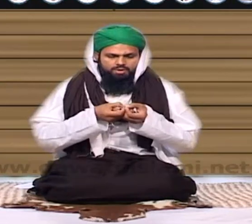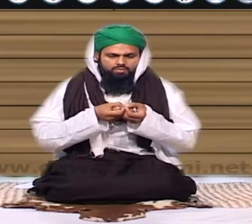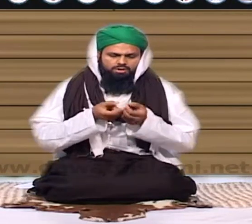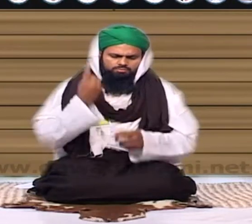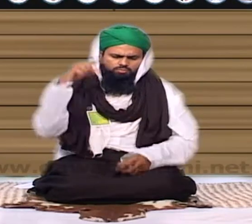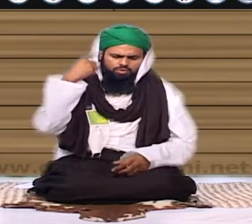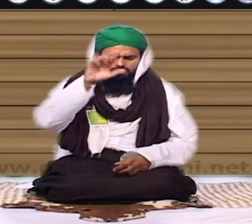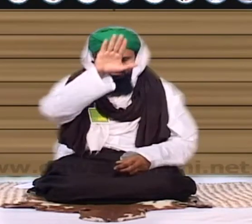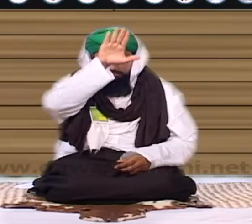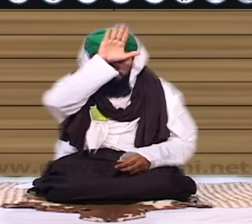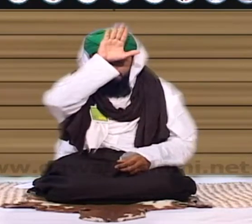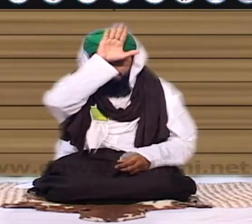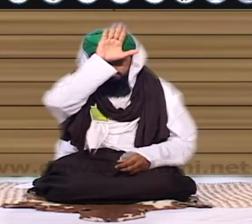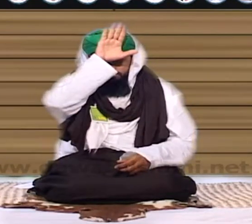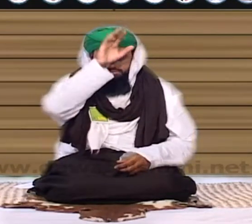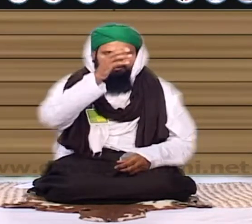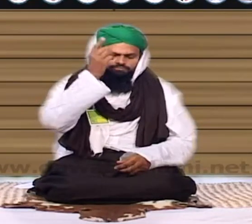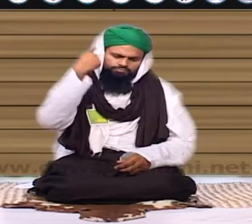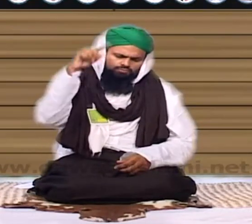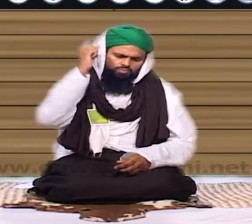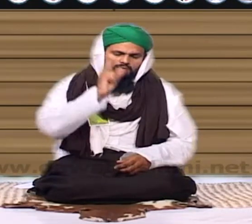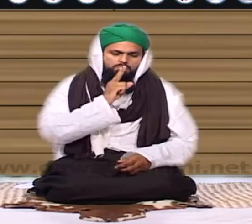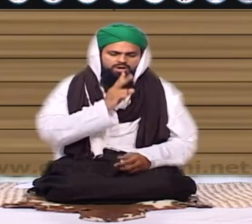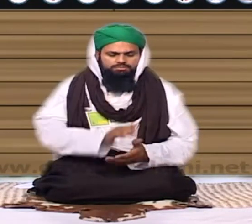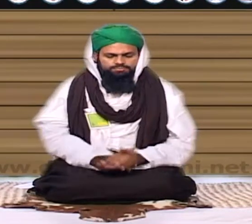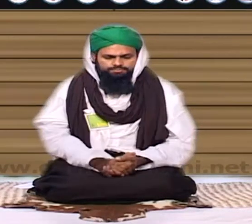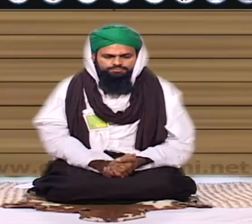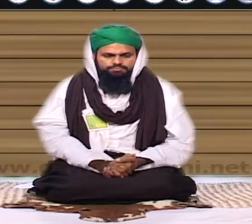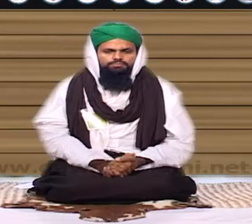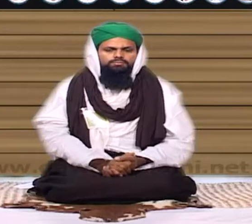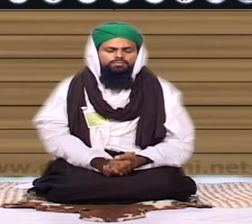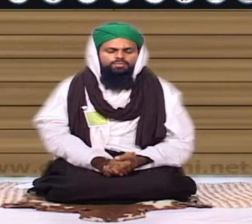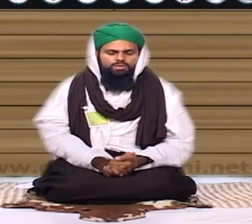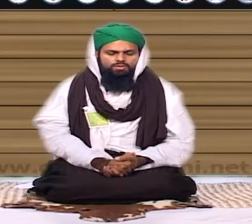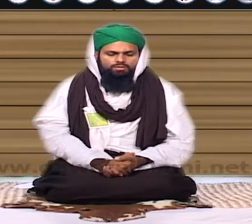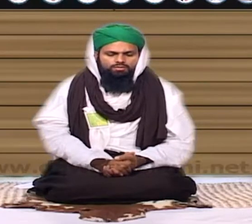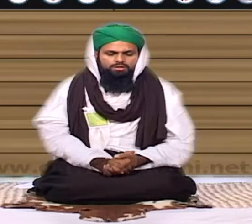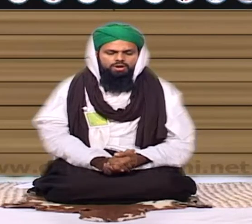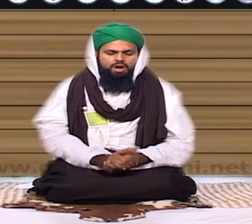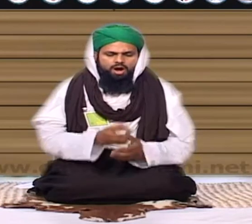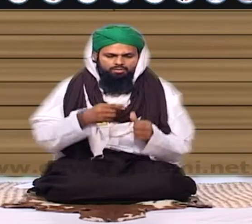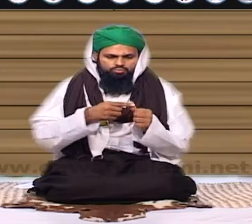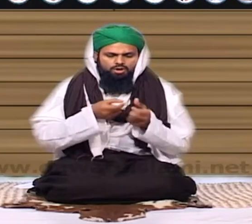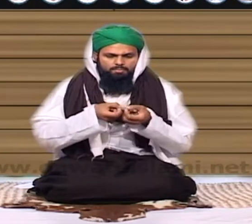غالباً یہ اموی خاندان سے حلوق رکھتا تھا بن امیہ کا خلیفہ عبد الملک بن مربان